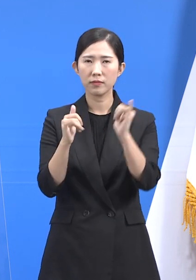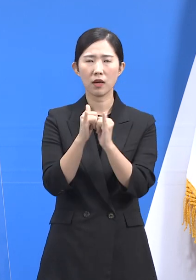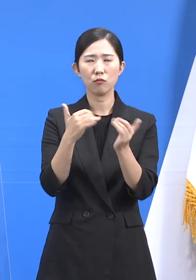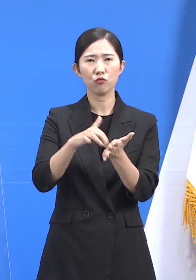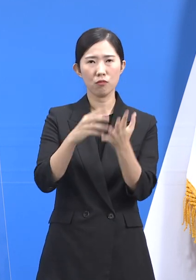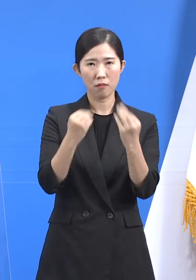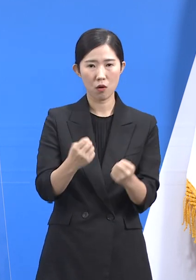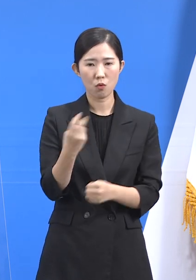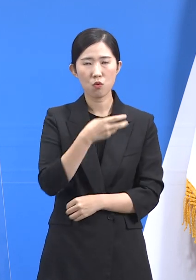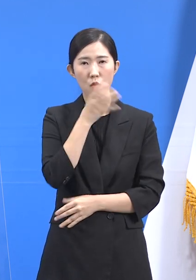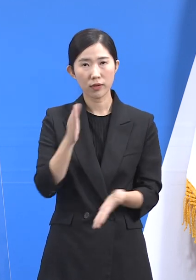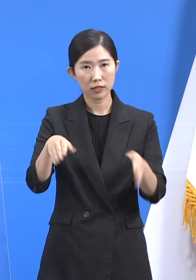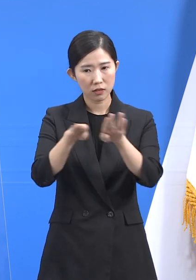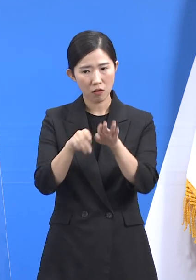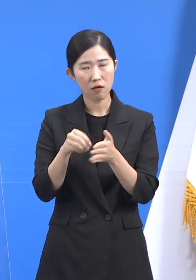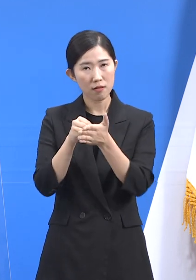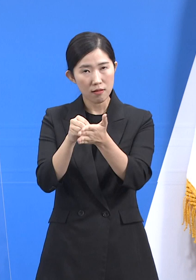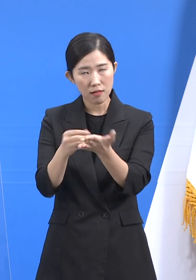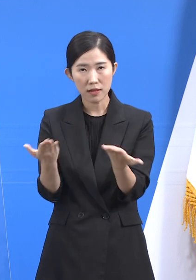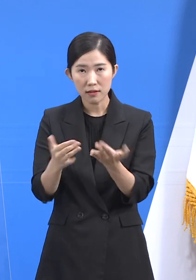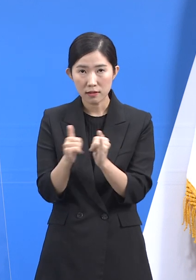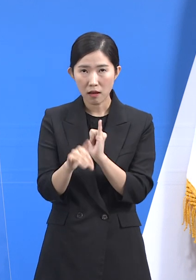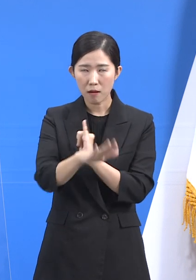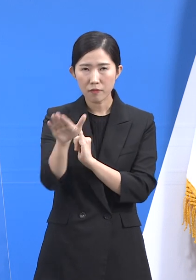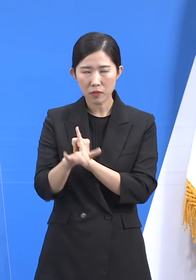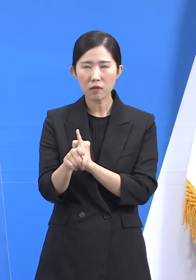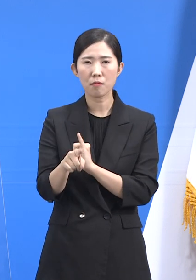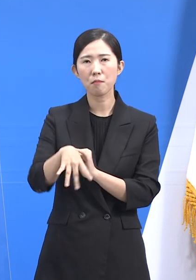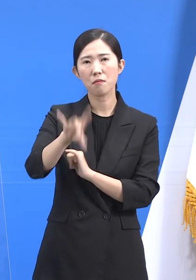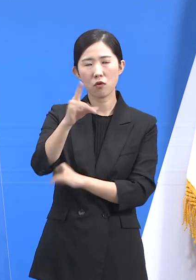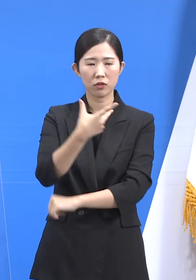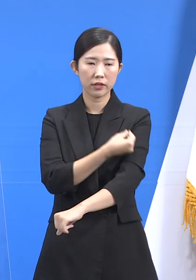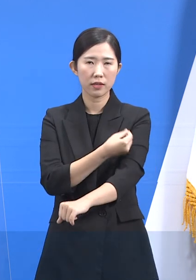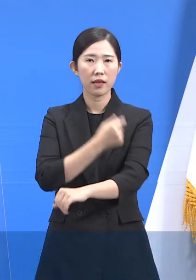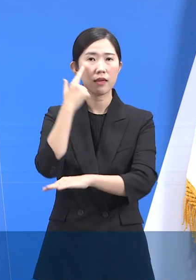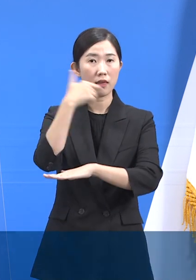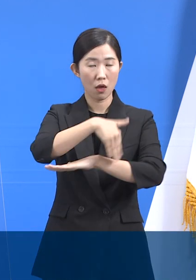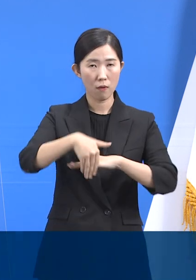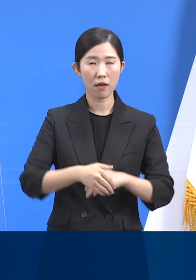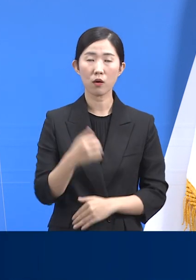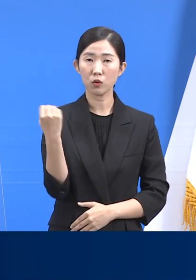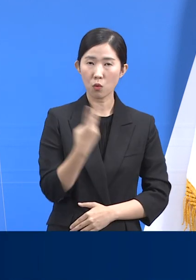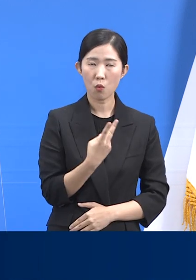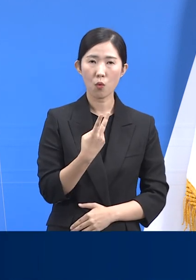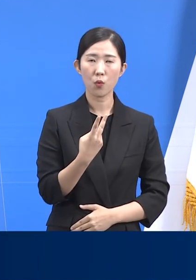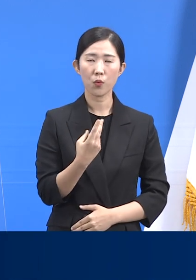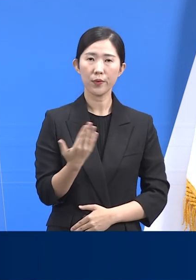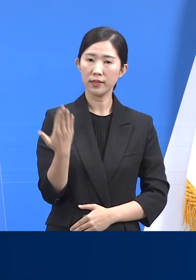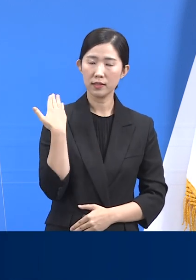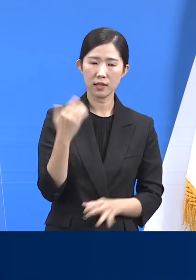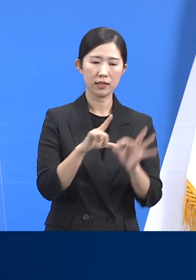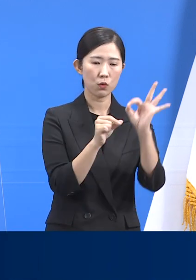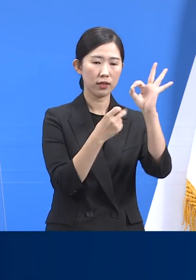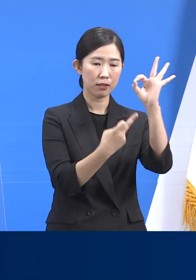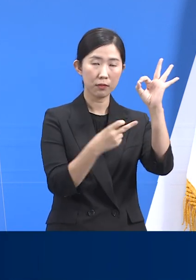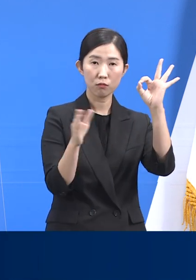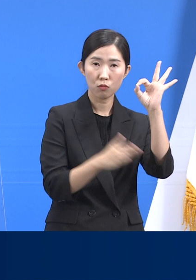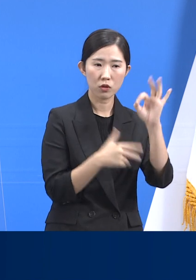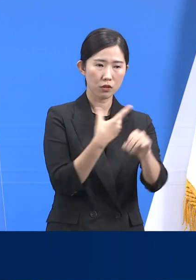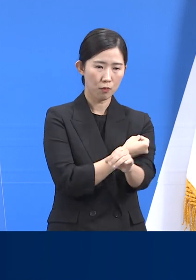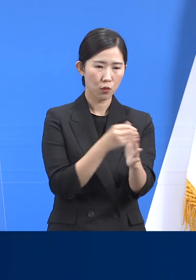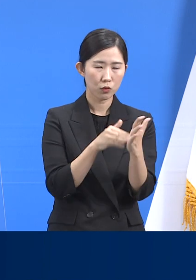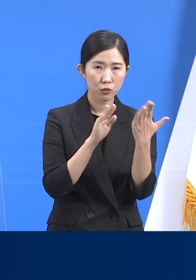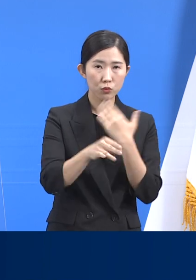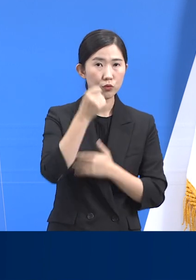종사자부터 시작해 순차적으로 진행될 예정입니다. 또한 지난 12일부터는 접종 후 6개월이 지난